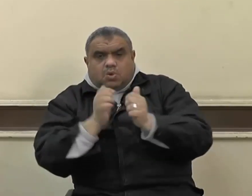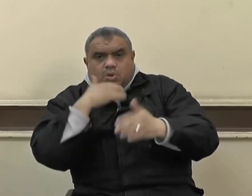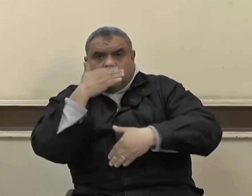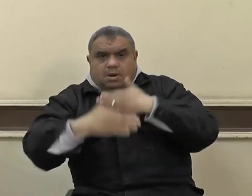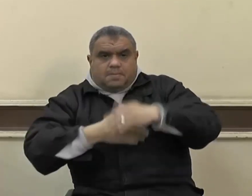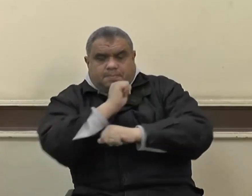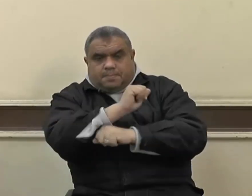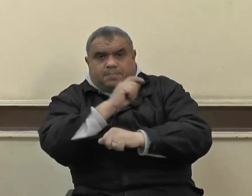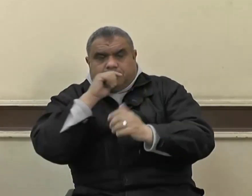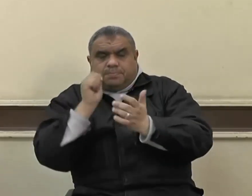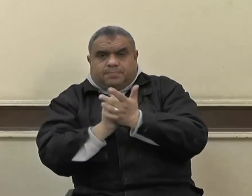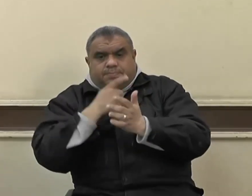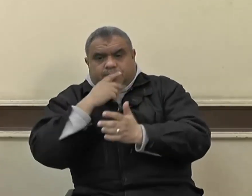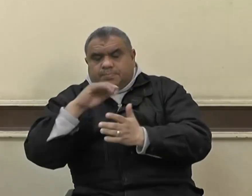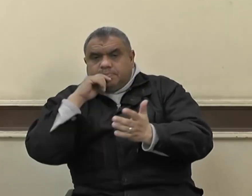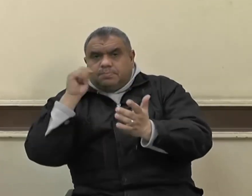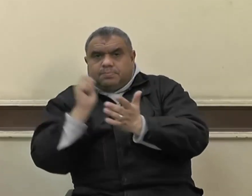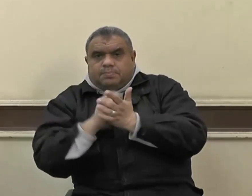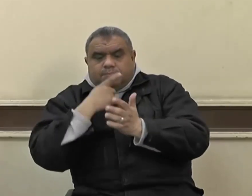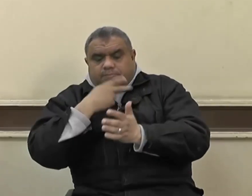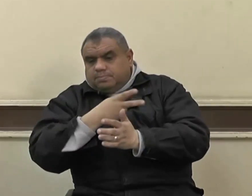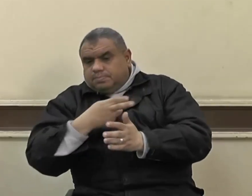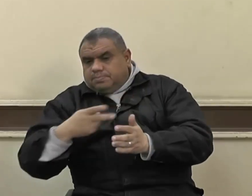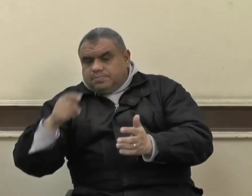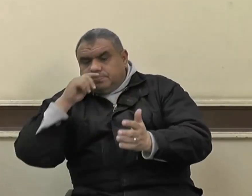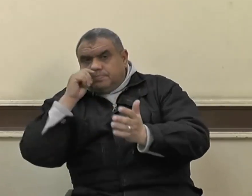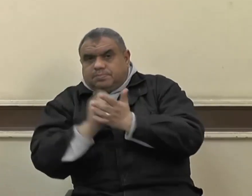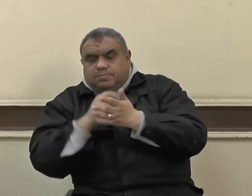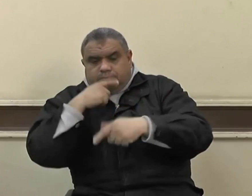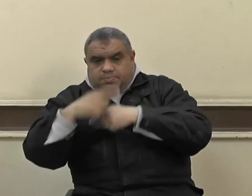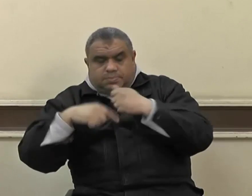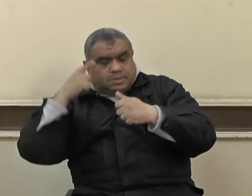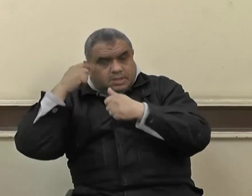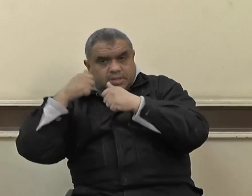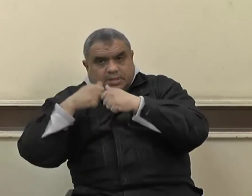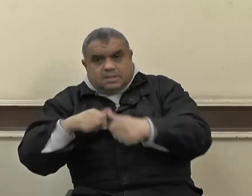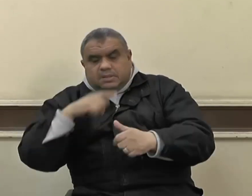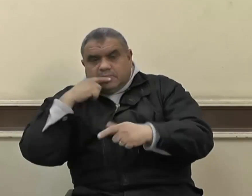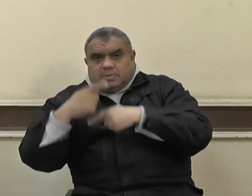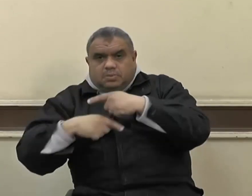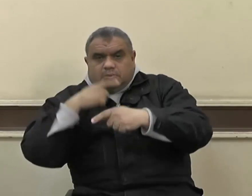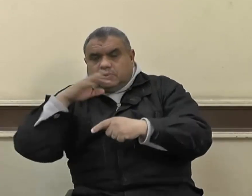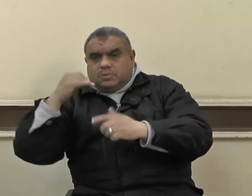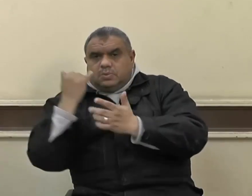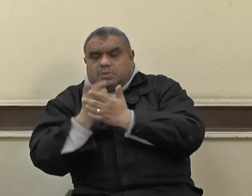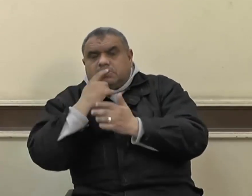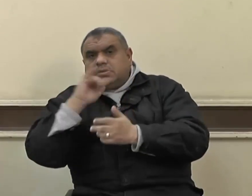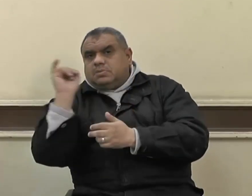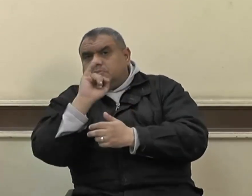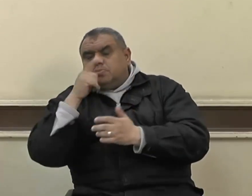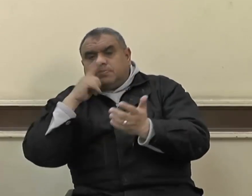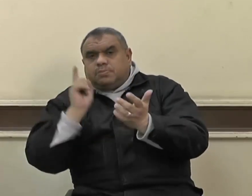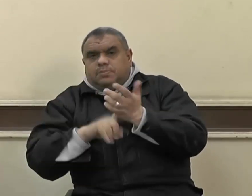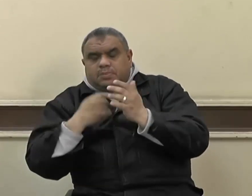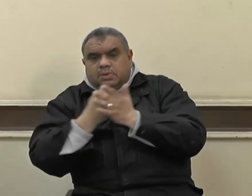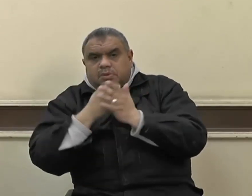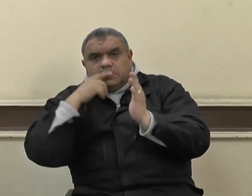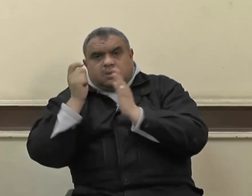للإمارة وإن كان من أحب الناس إلي وإن هذا لمن أحب الناس إلي من بعده